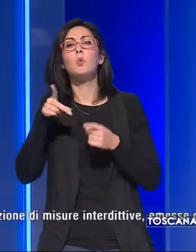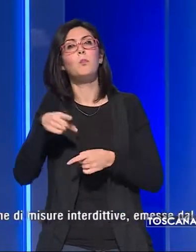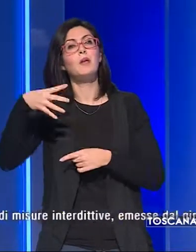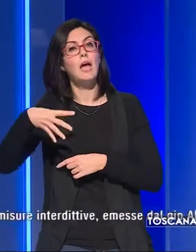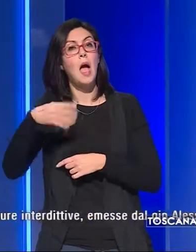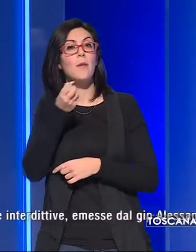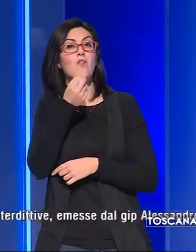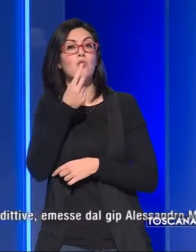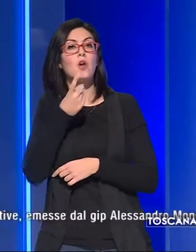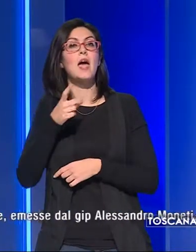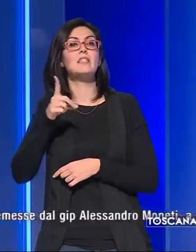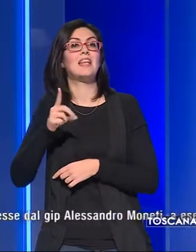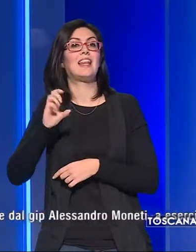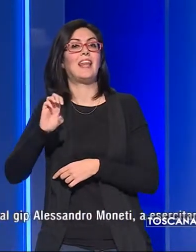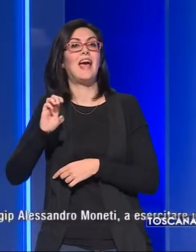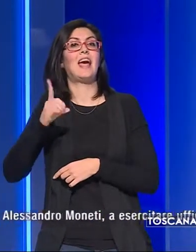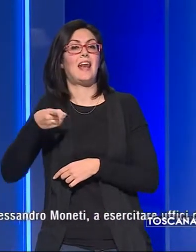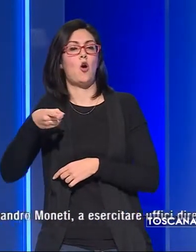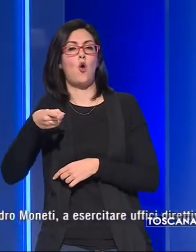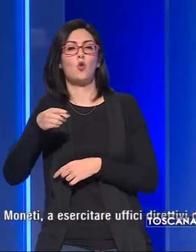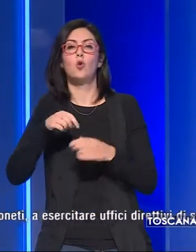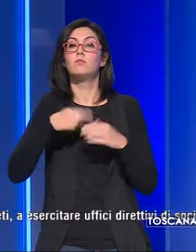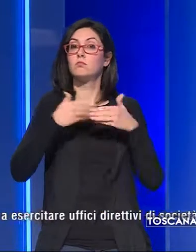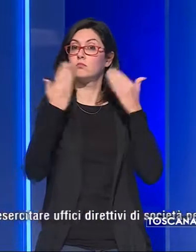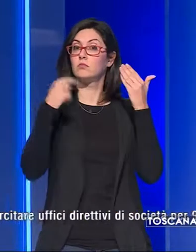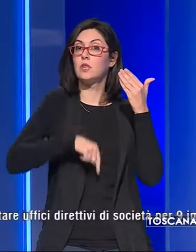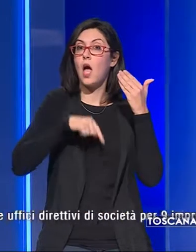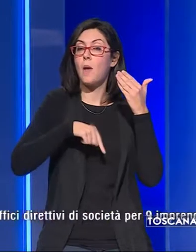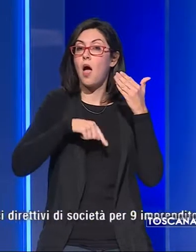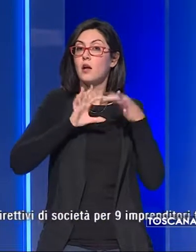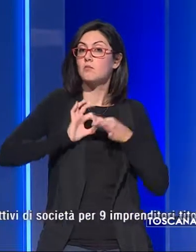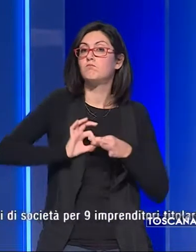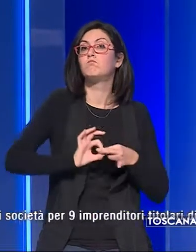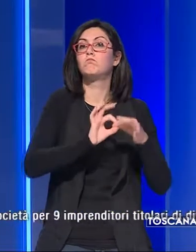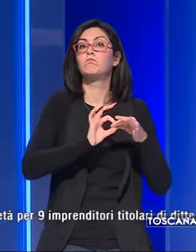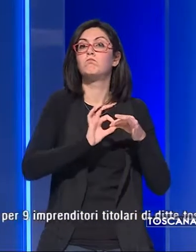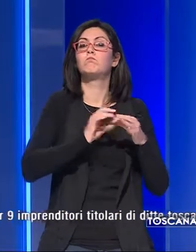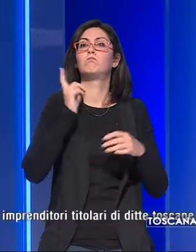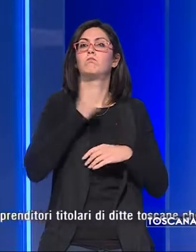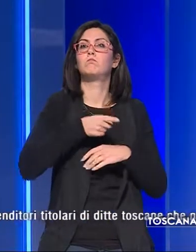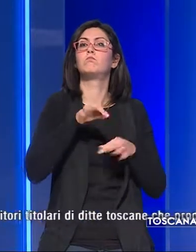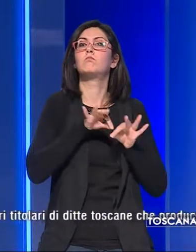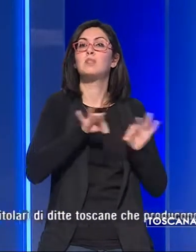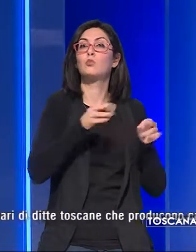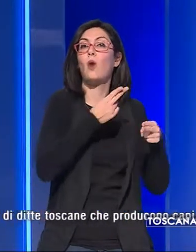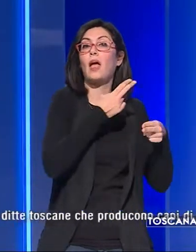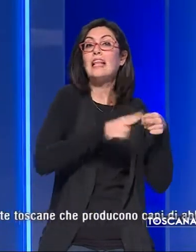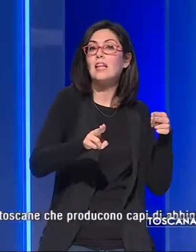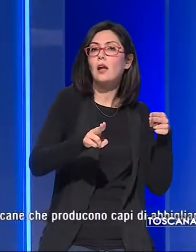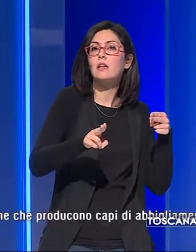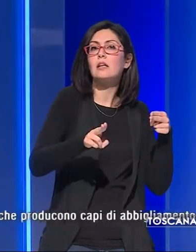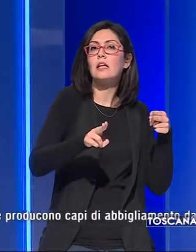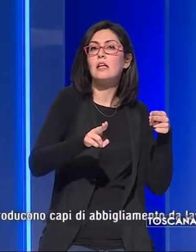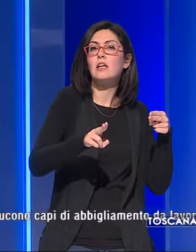Fiorentino De Gregorio, che stamani ha portato all'esecuzione di misure interdettive a